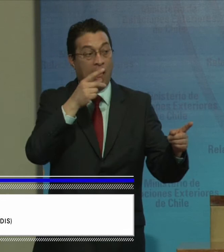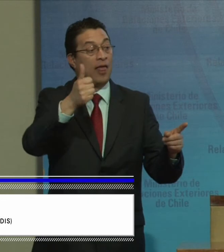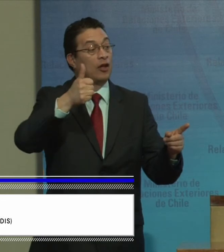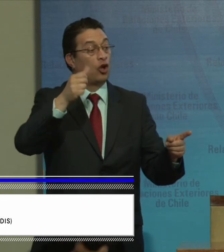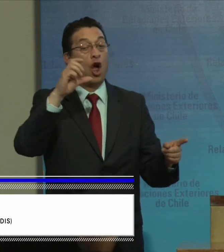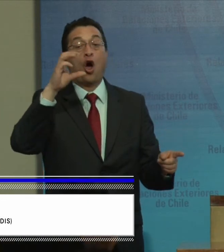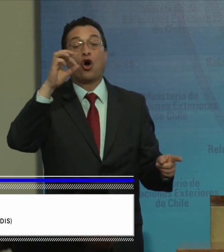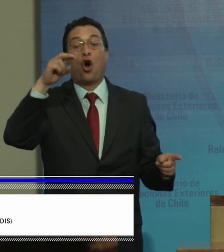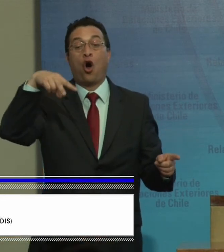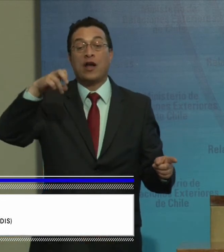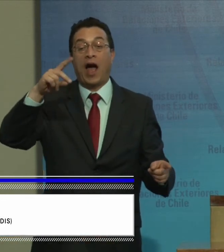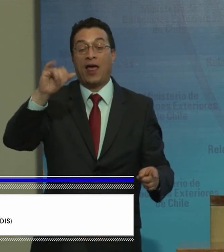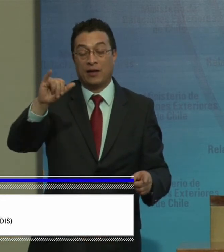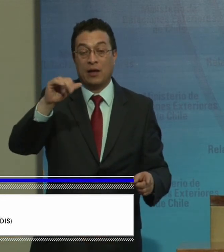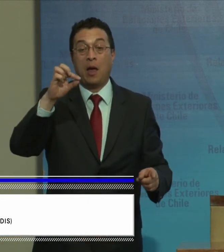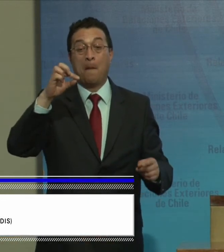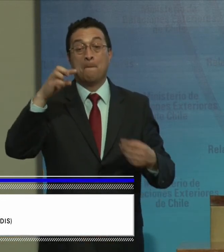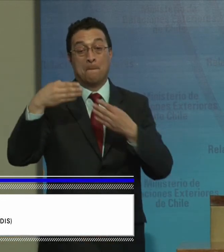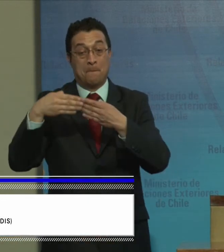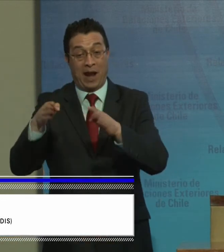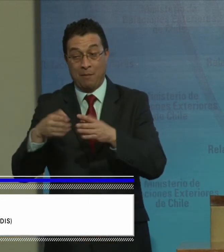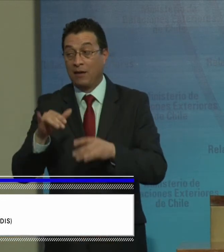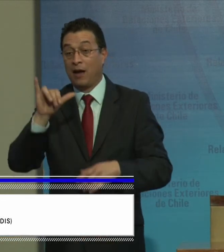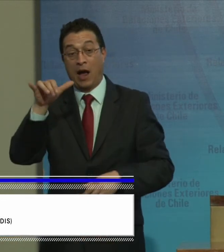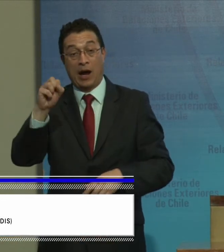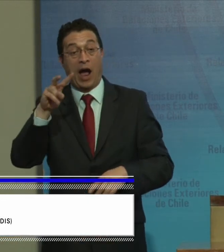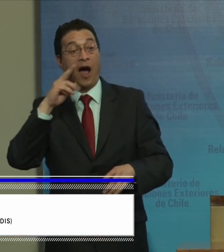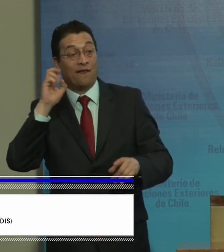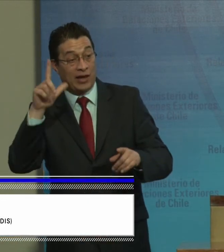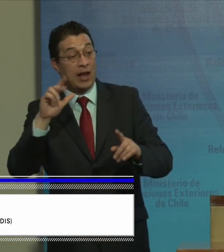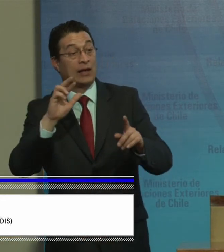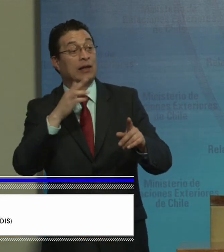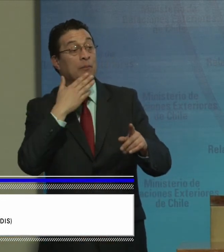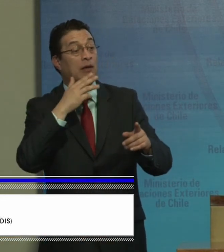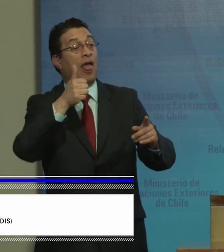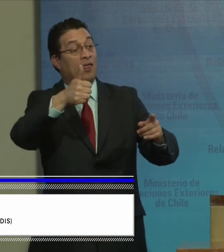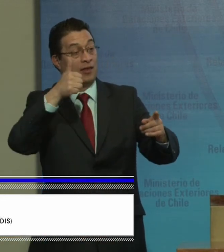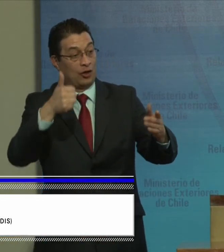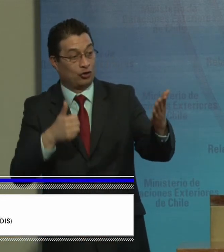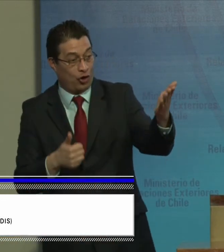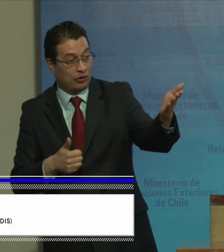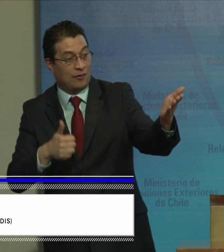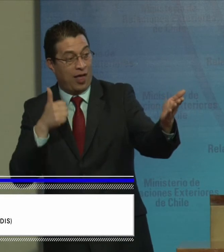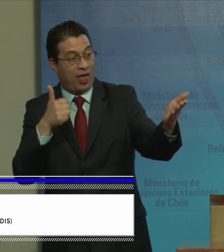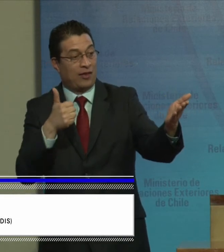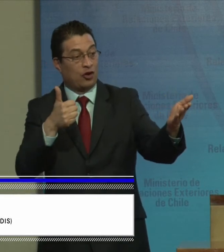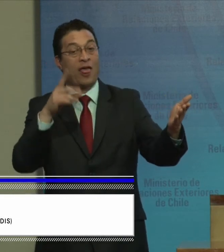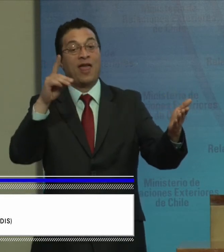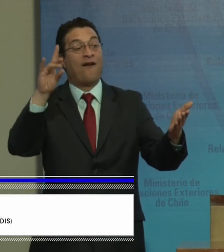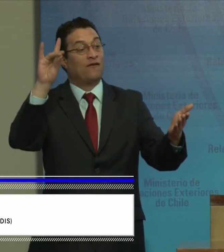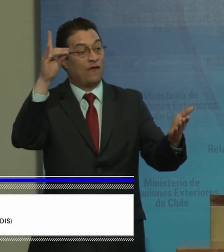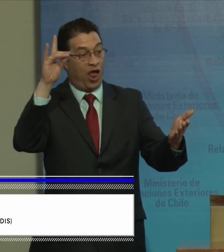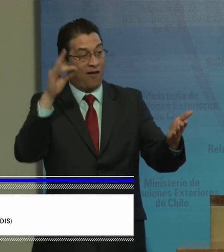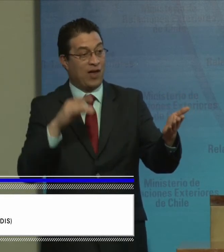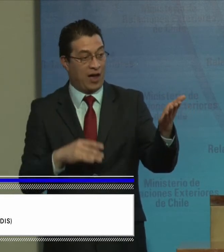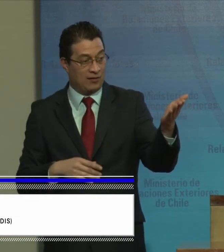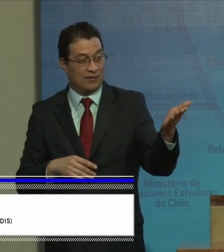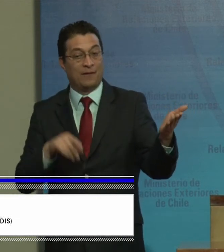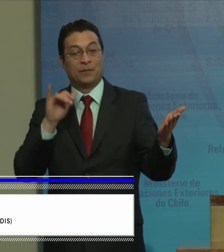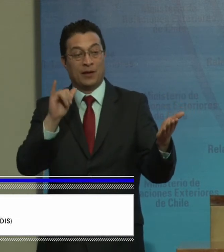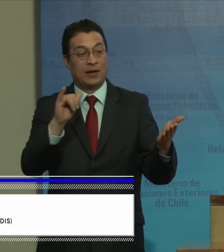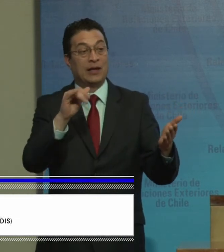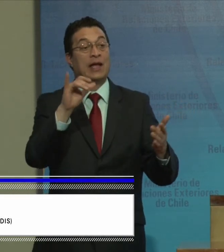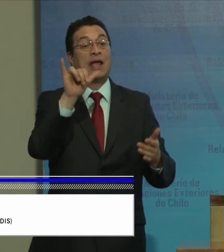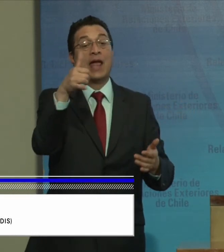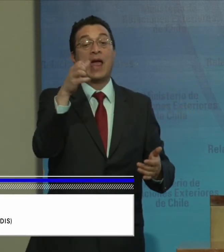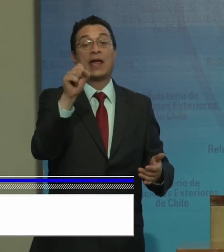Conadis de Panamá. Está Javier también, que es el director o presidente, ahí está Javier de Bolivia, que también... Y